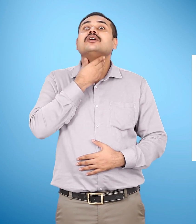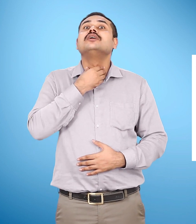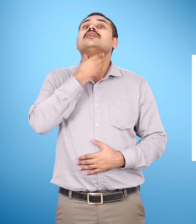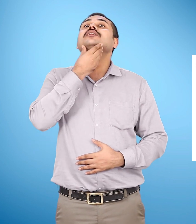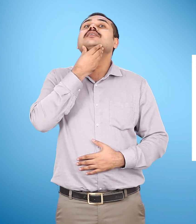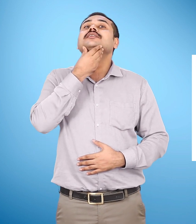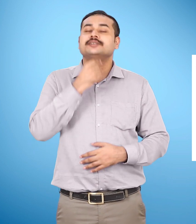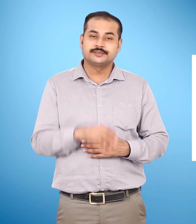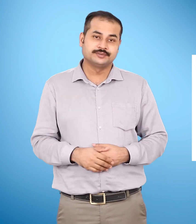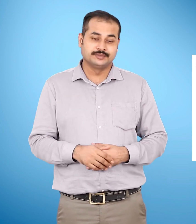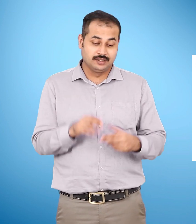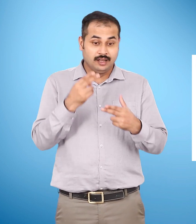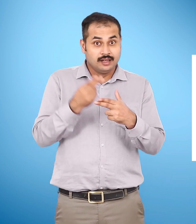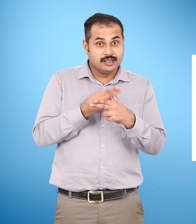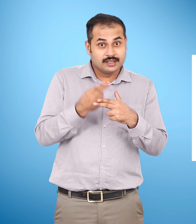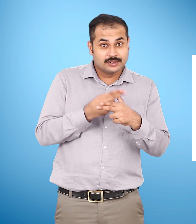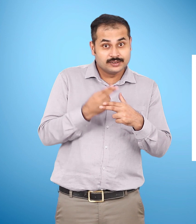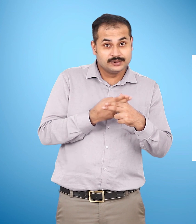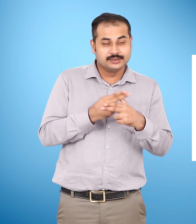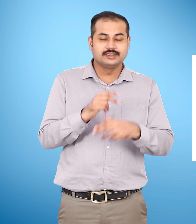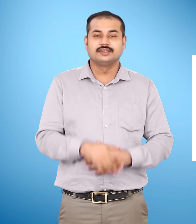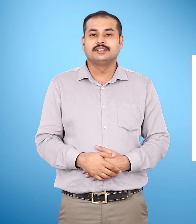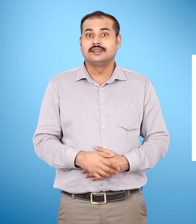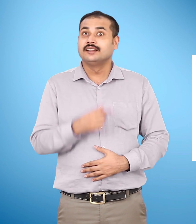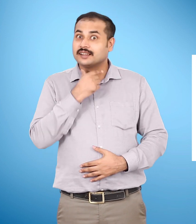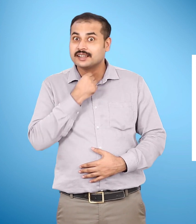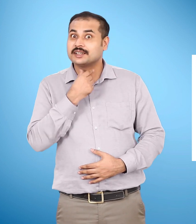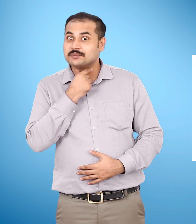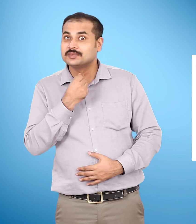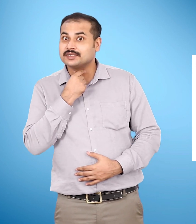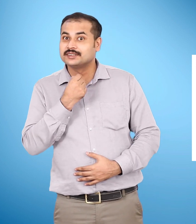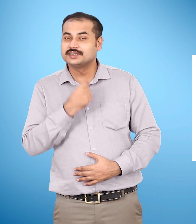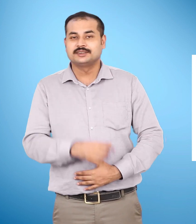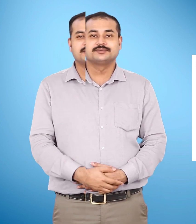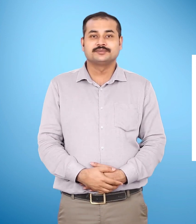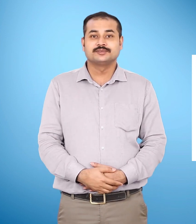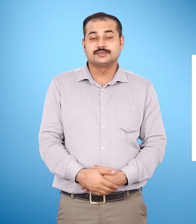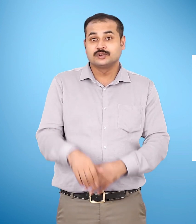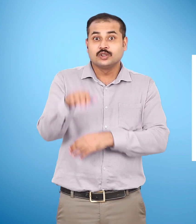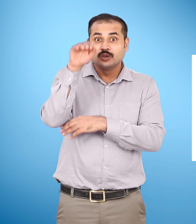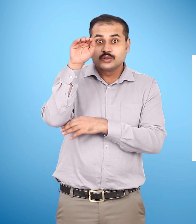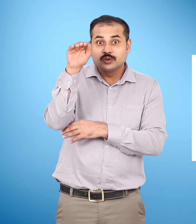आलू चालू उट